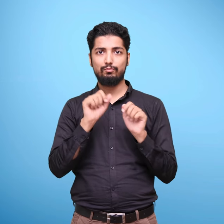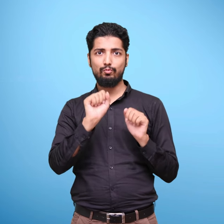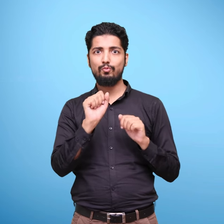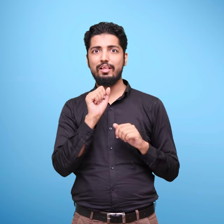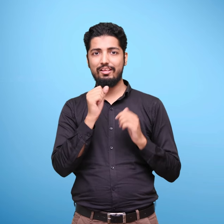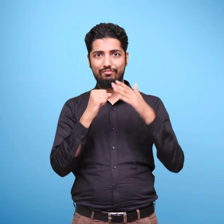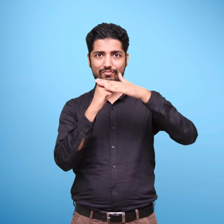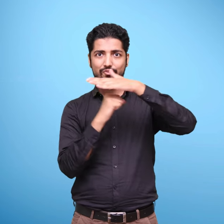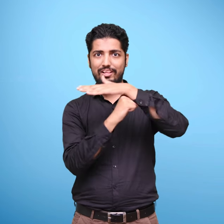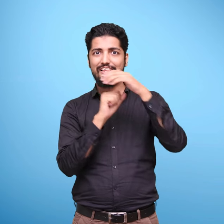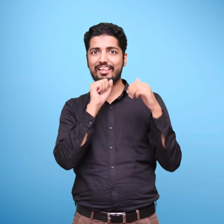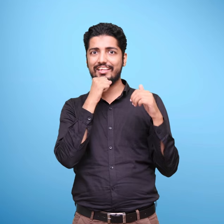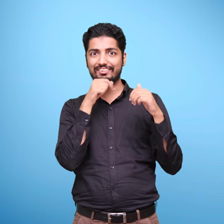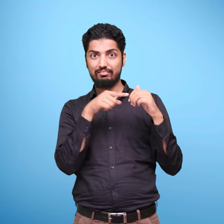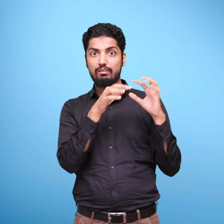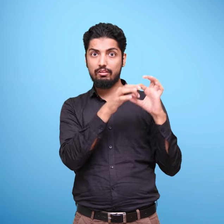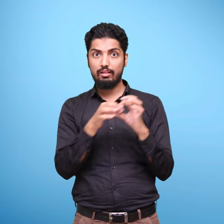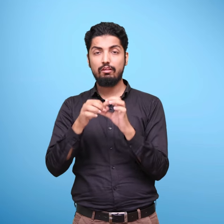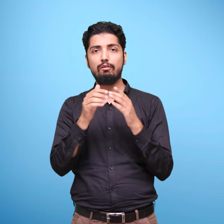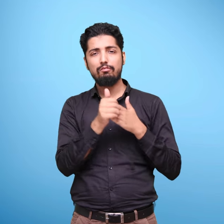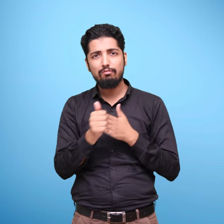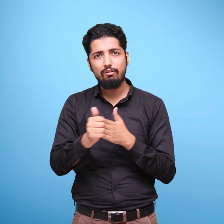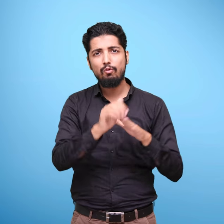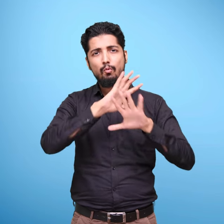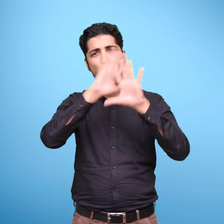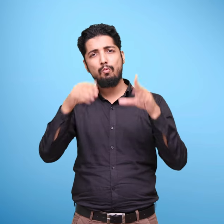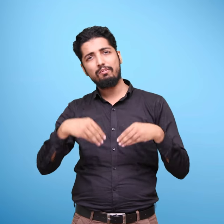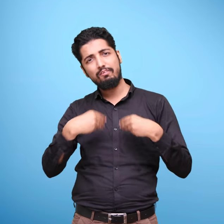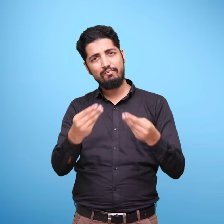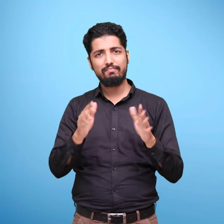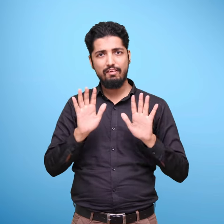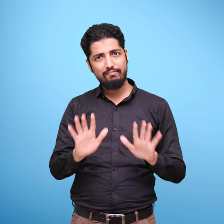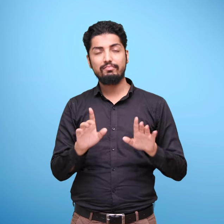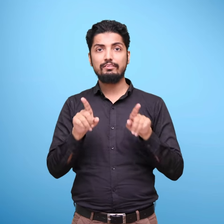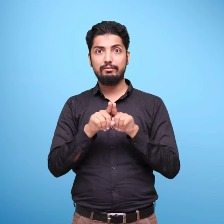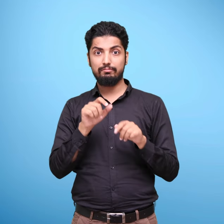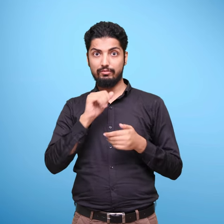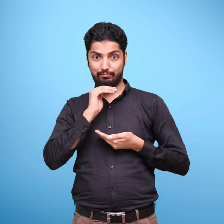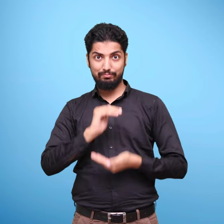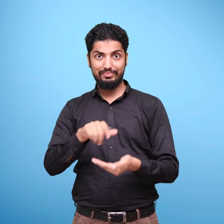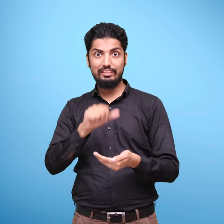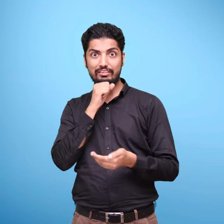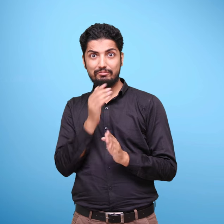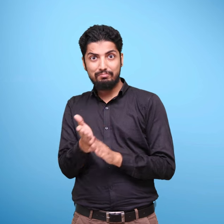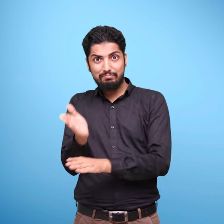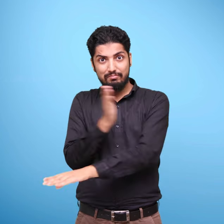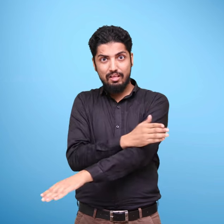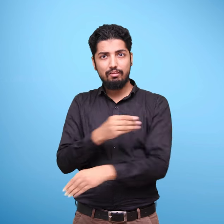प्रेखा की संस्तुती करती है, जोना कीवल आधार भूत स्तर पर उच्च गुणवत्ता वाली शिक्षा प्रदान करने में, अपतू